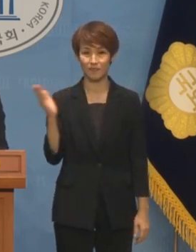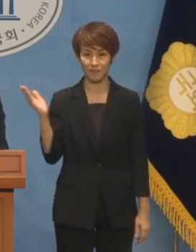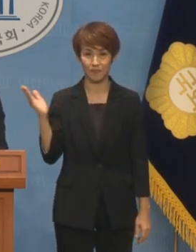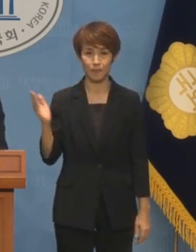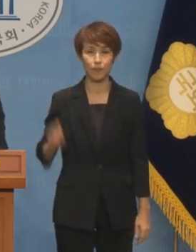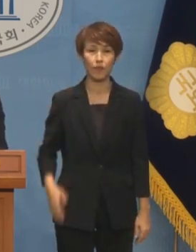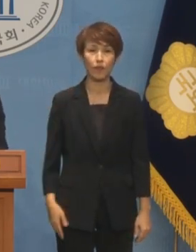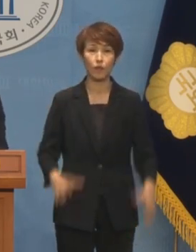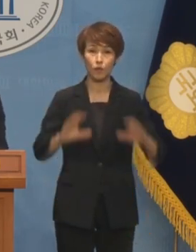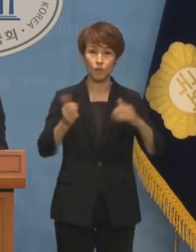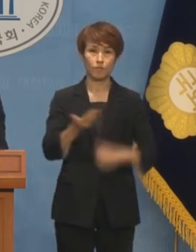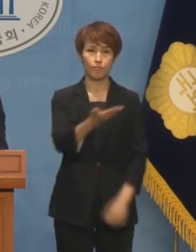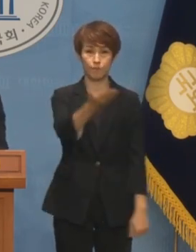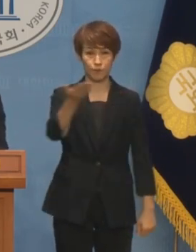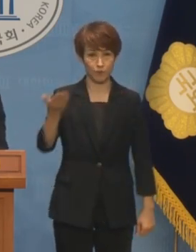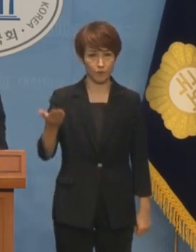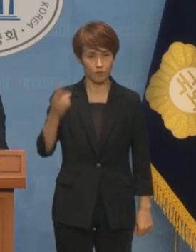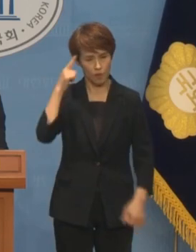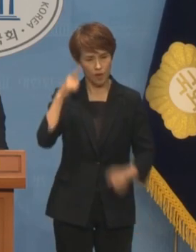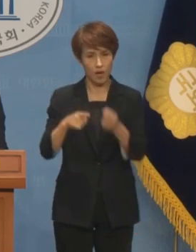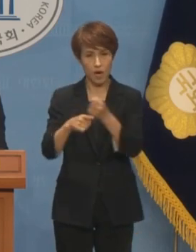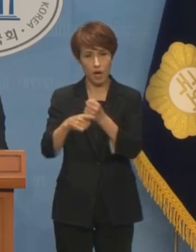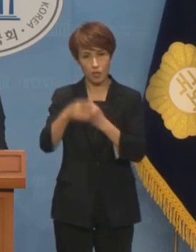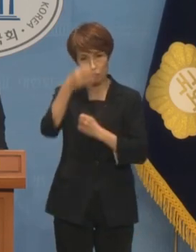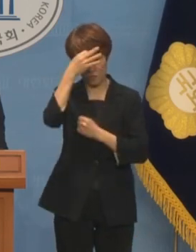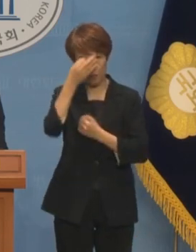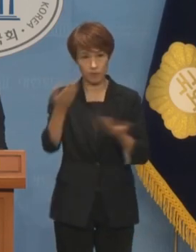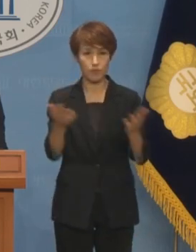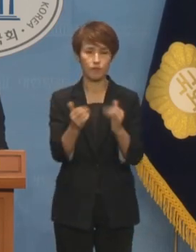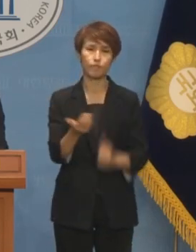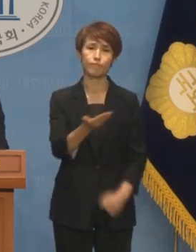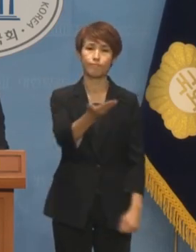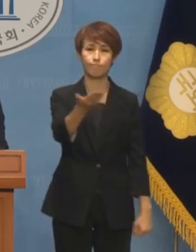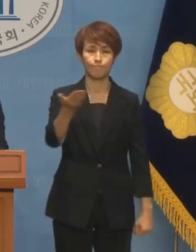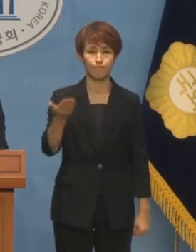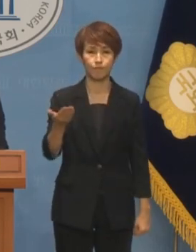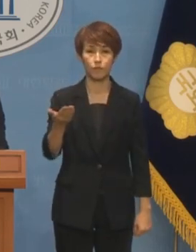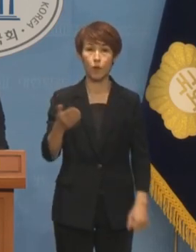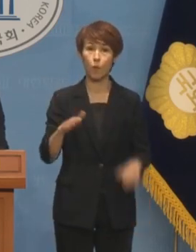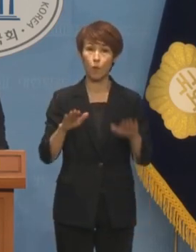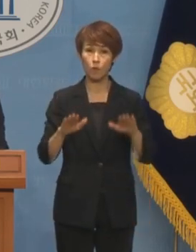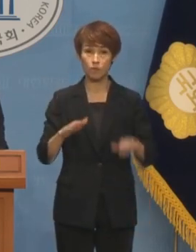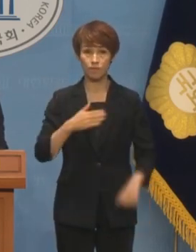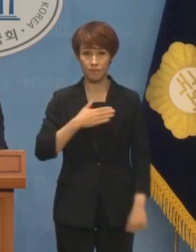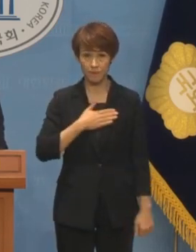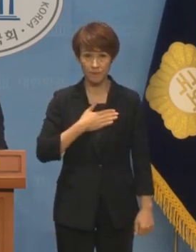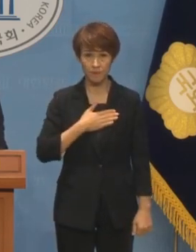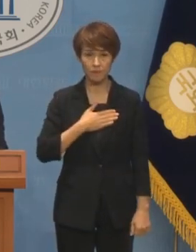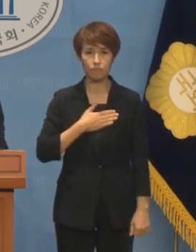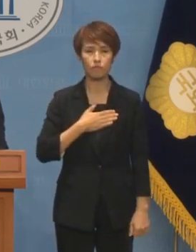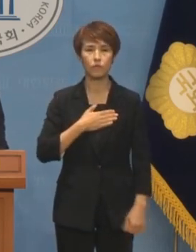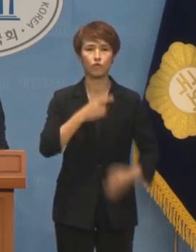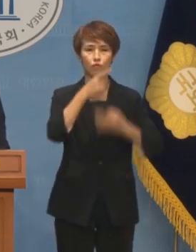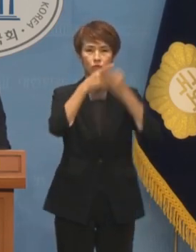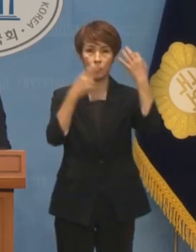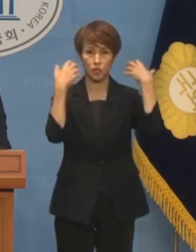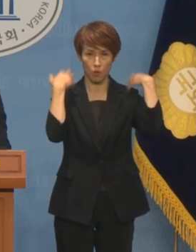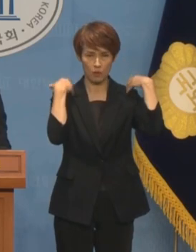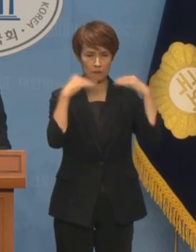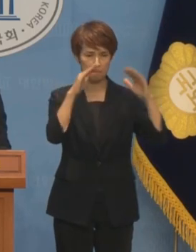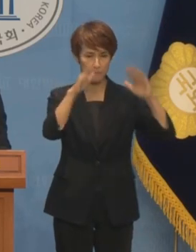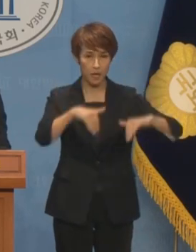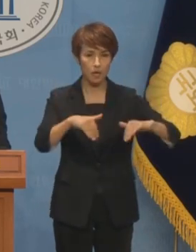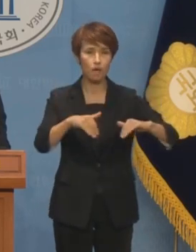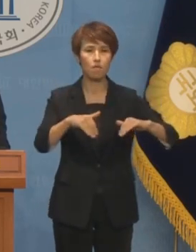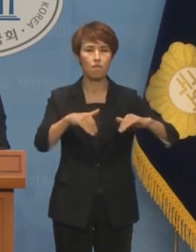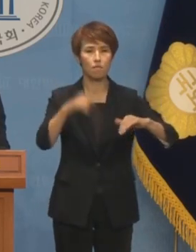국민 여러분, 과학기술계 종사자 여러분 저는 오늘 윤석열 정권이 무너뜨린 국가